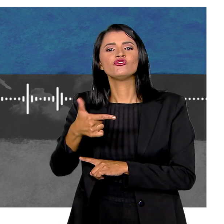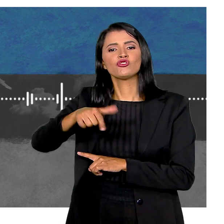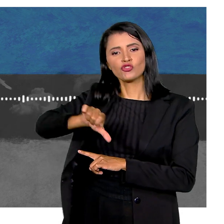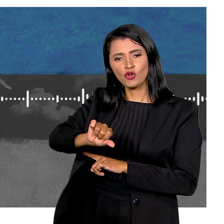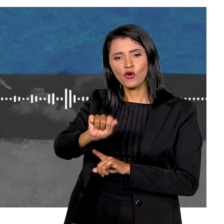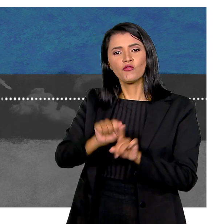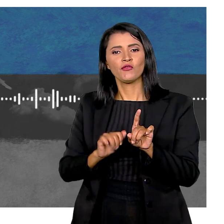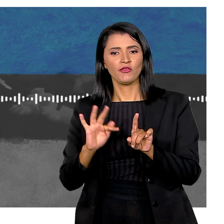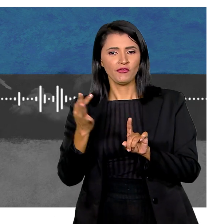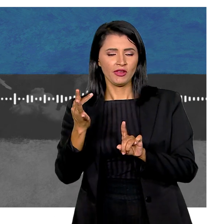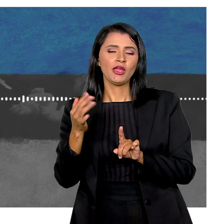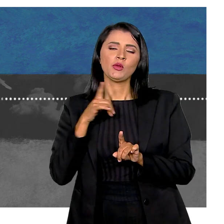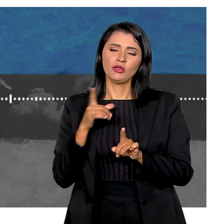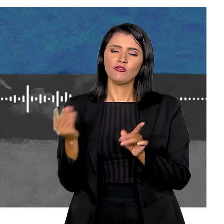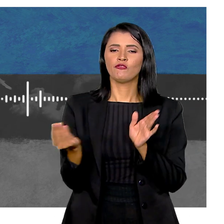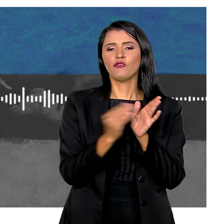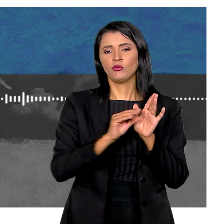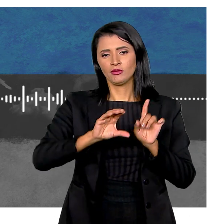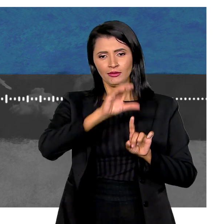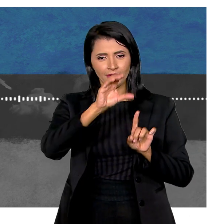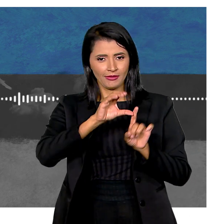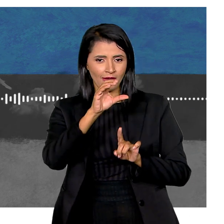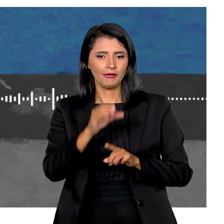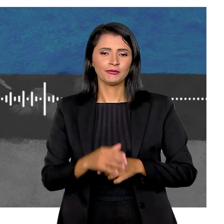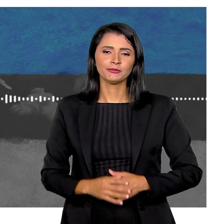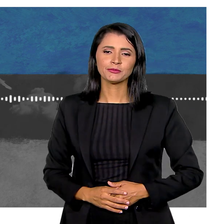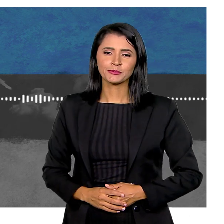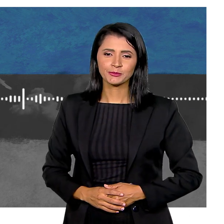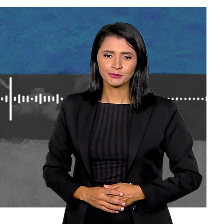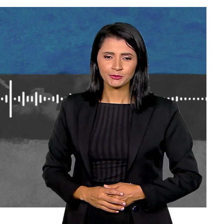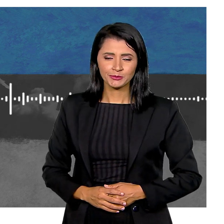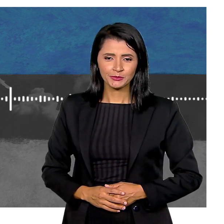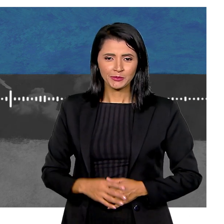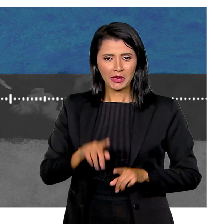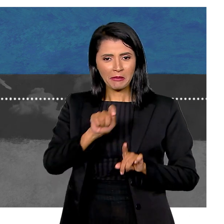fevereiro, que reaparece nos calendários Muitos meses depois